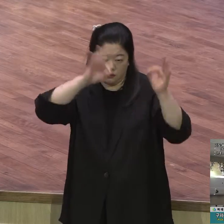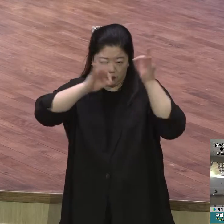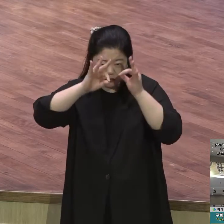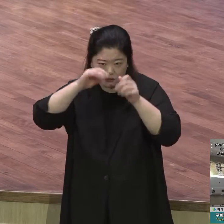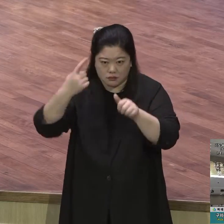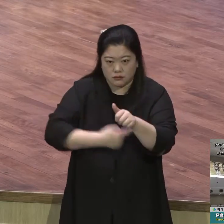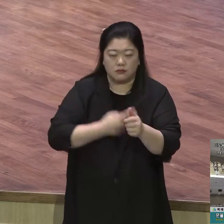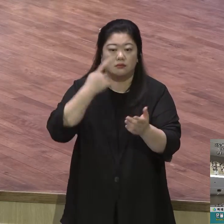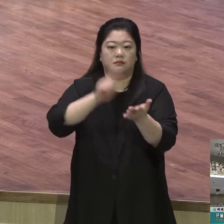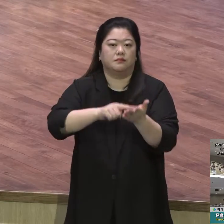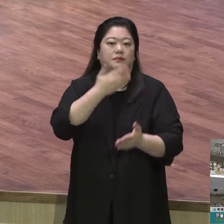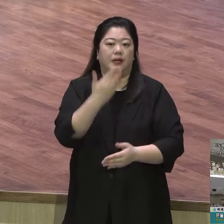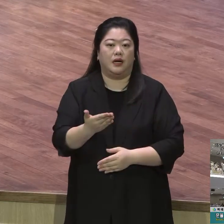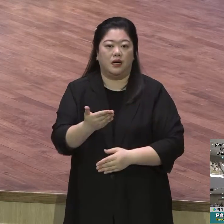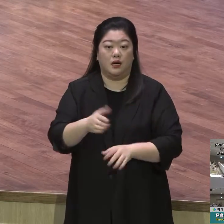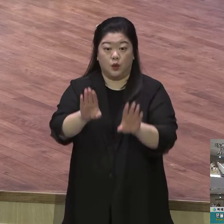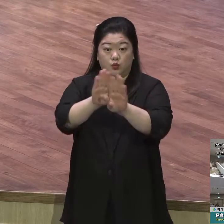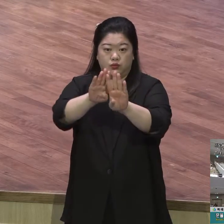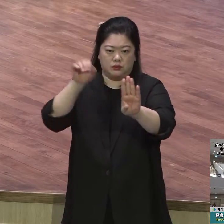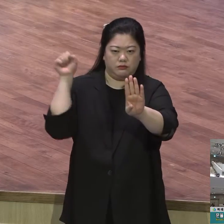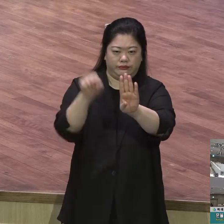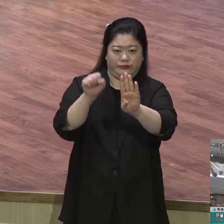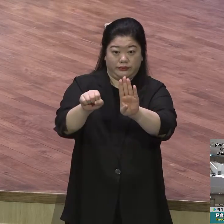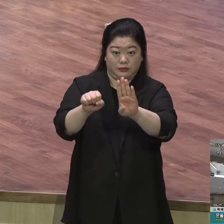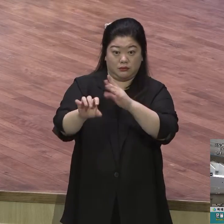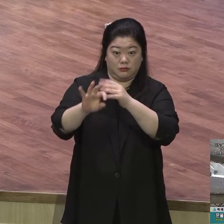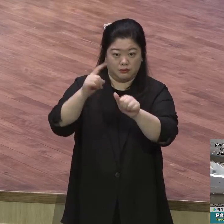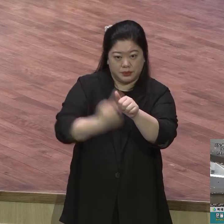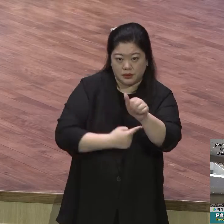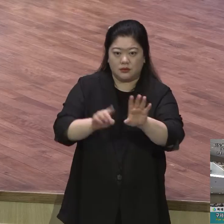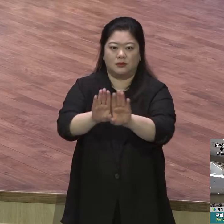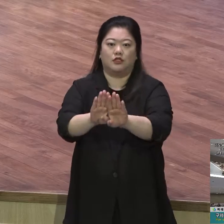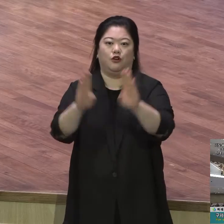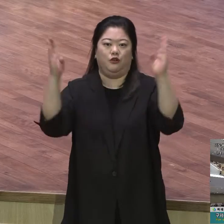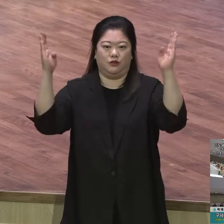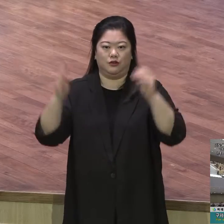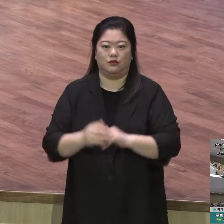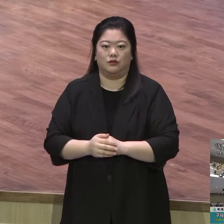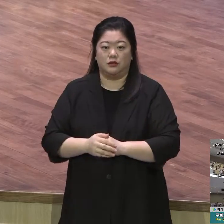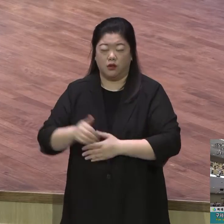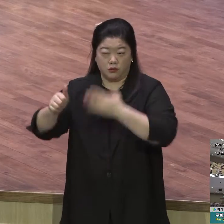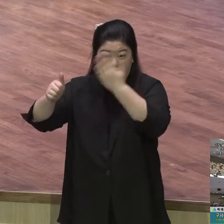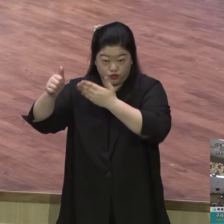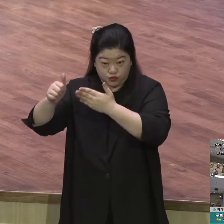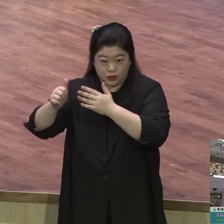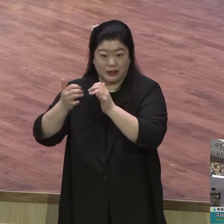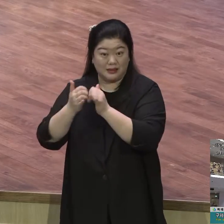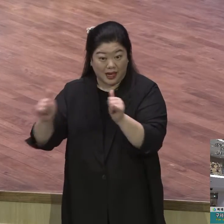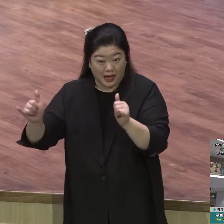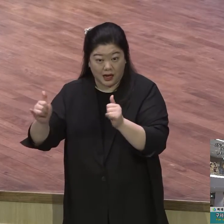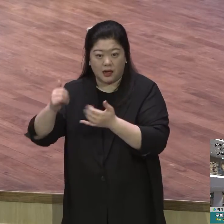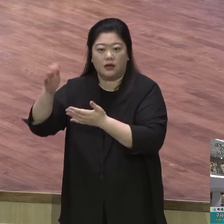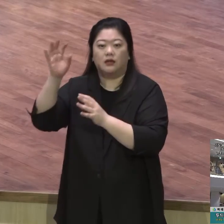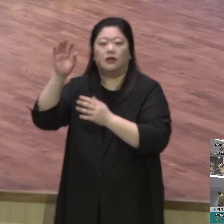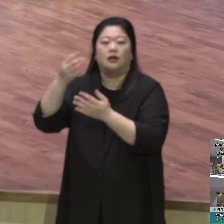찾아낼 것이요. 문을 두드리라 그리하면 내게 열릴 것이니 구하는 이마다 받을 것이요. 찾는 이면 찾아낼 것이요.